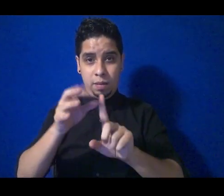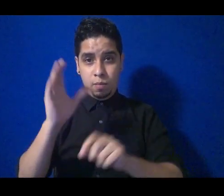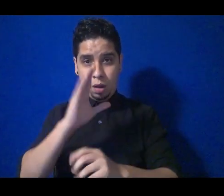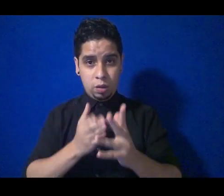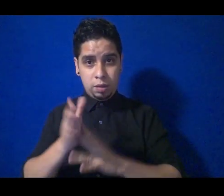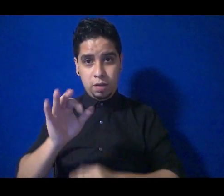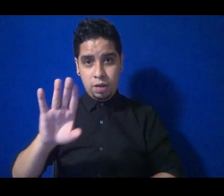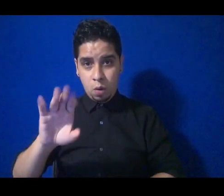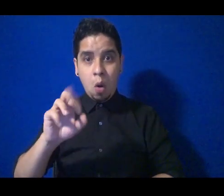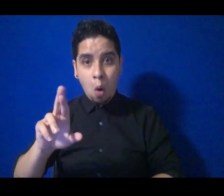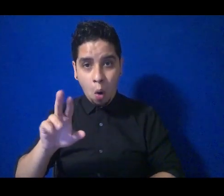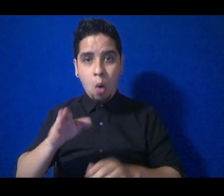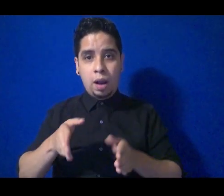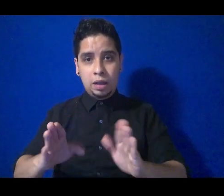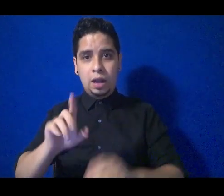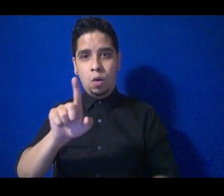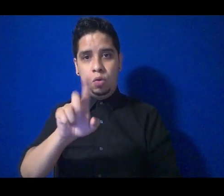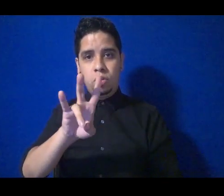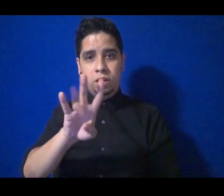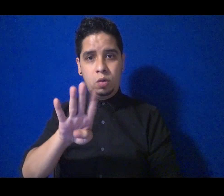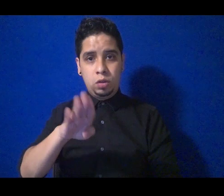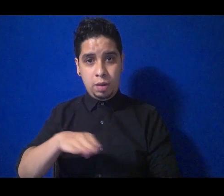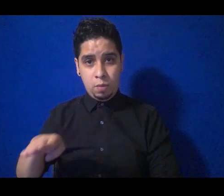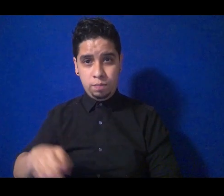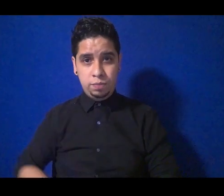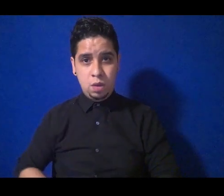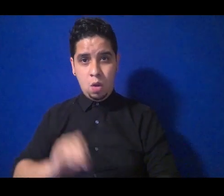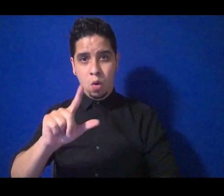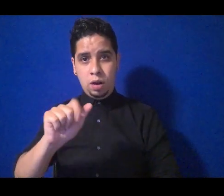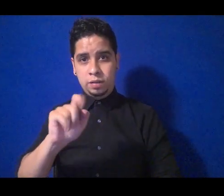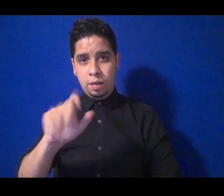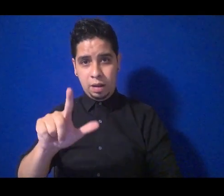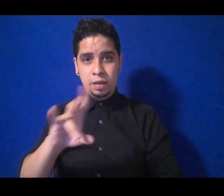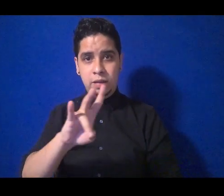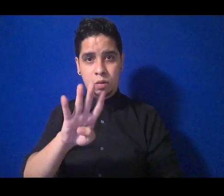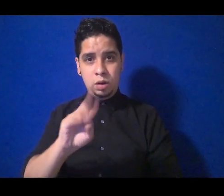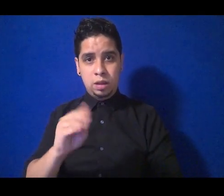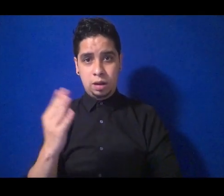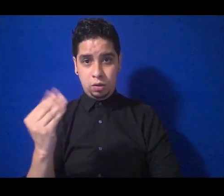páginas en facebook o visítanos en la carretera 174 en Bayamón o la sábal 740-1414